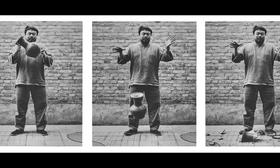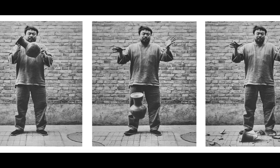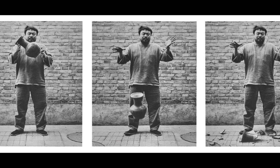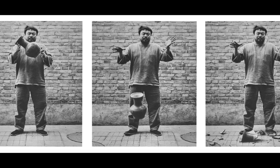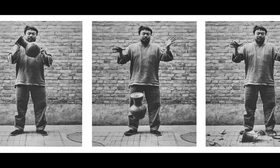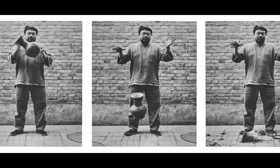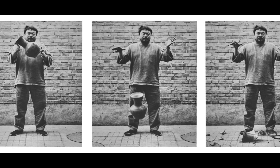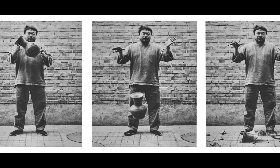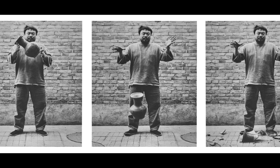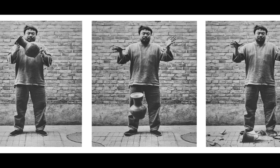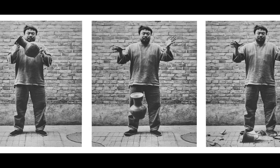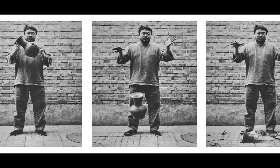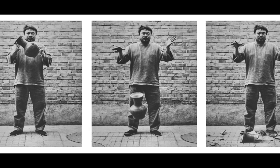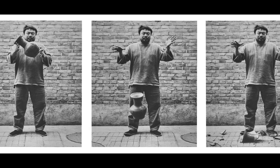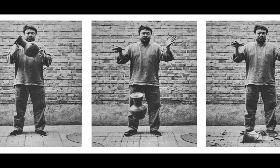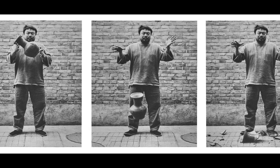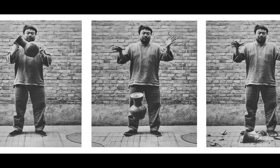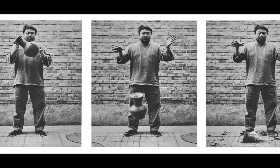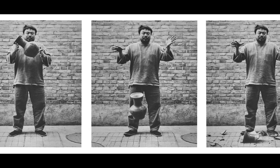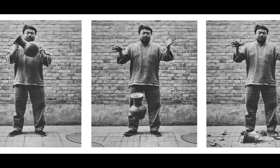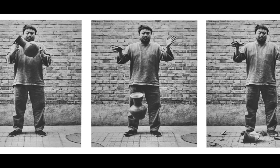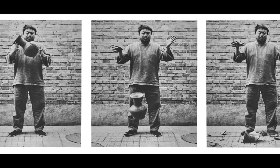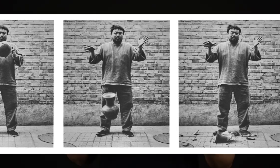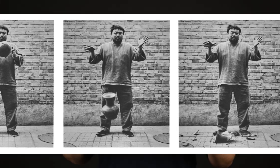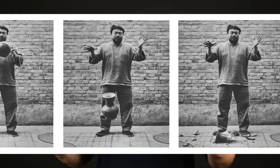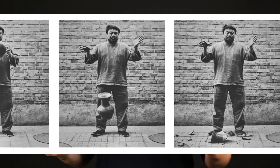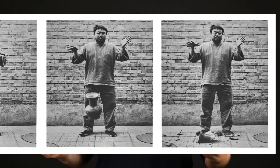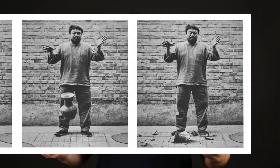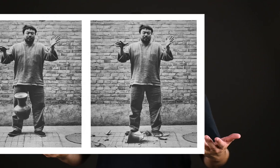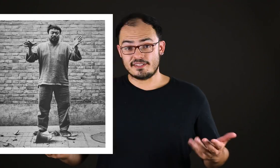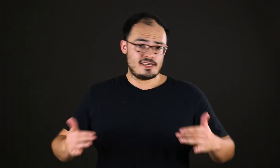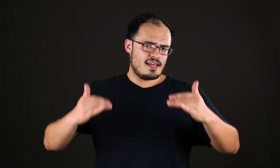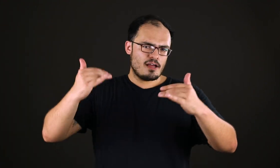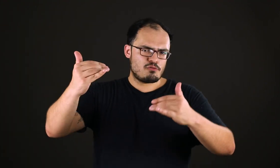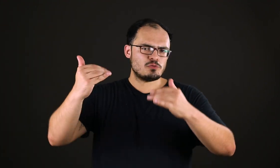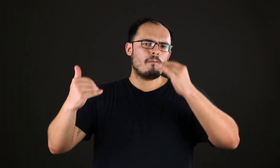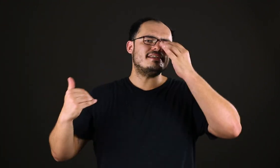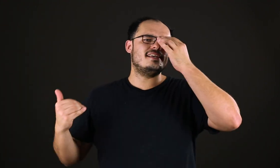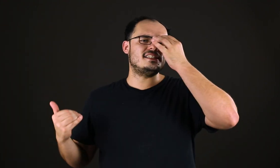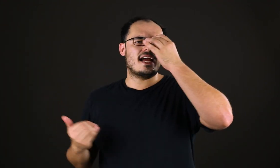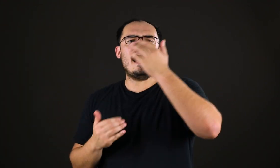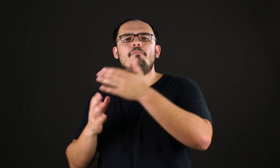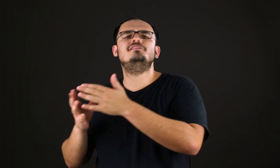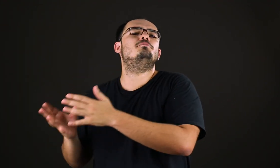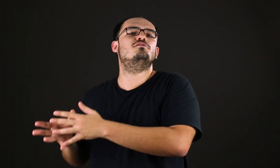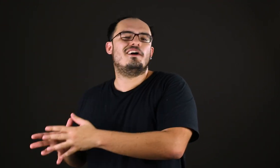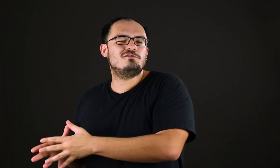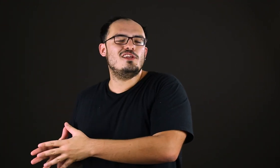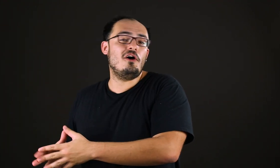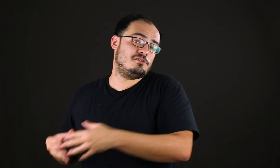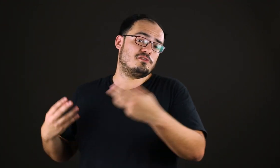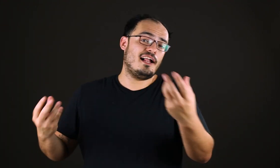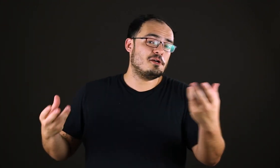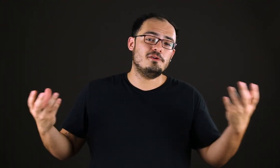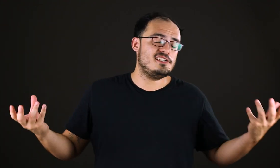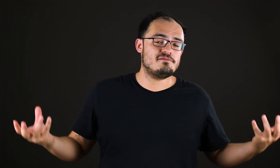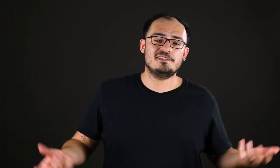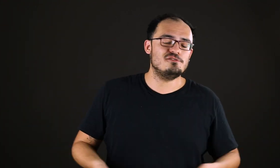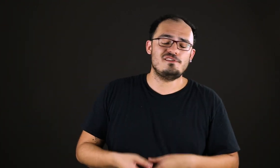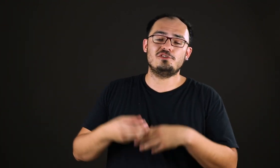havia no passado. E o que você pensa sobre todas essas coisas? Eu fiz uma passagem rápida por vários filósofos, claro que eu poderia fazer um vídeo